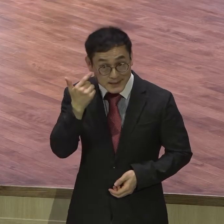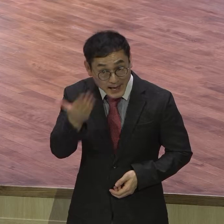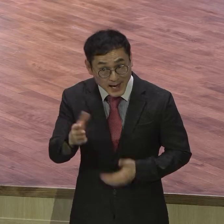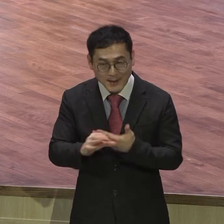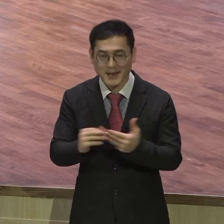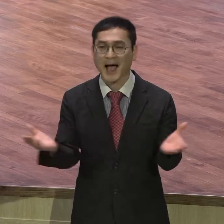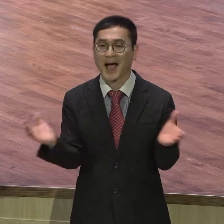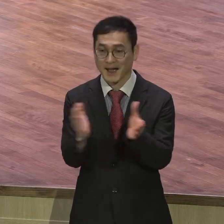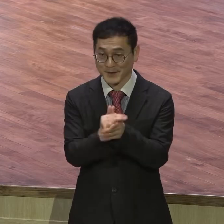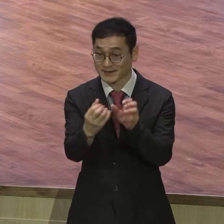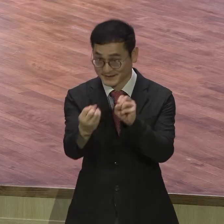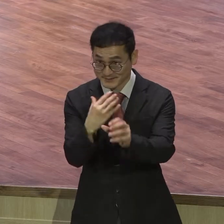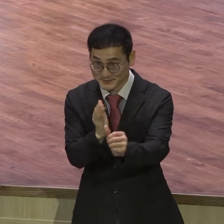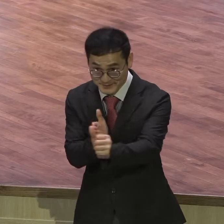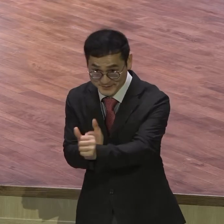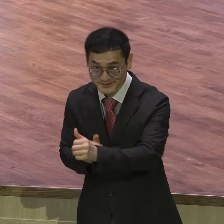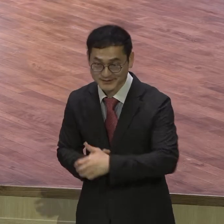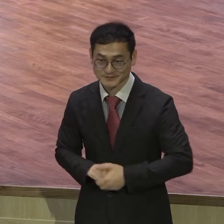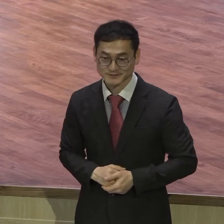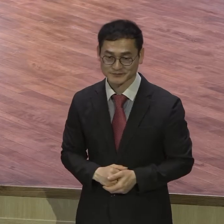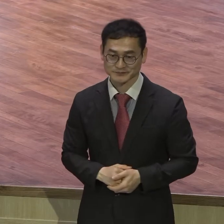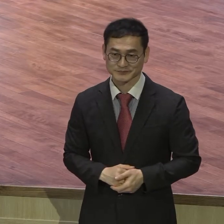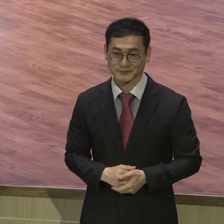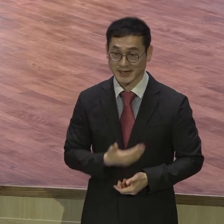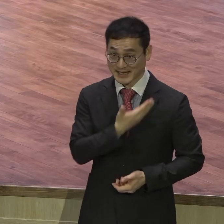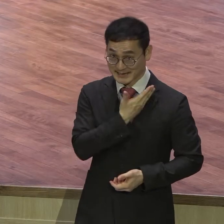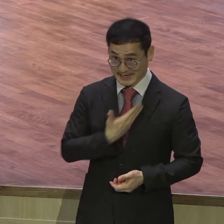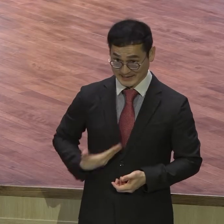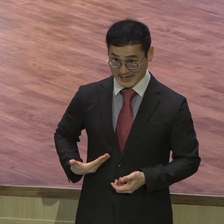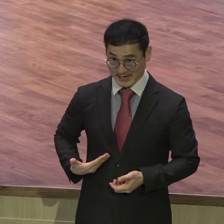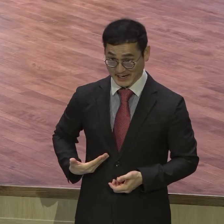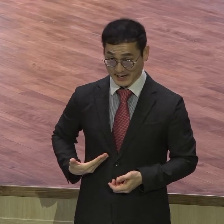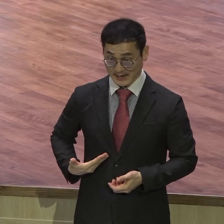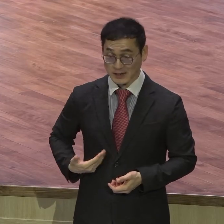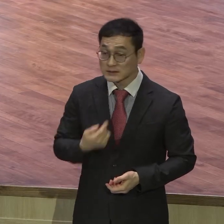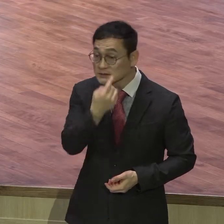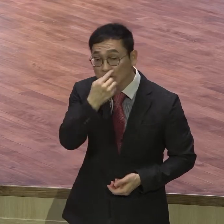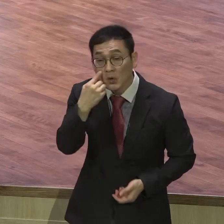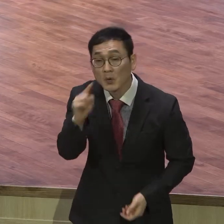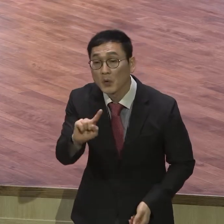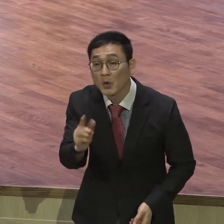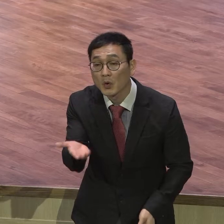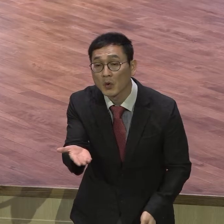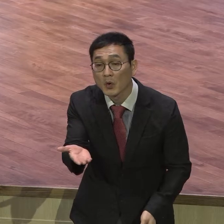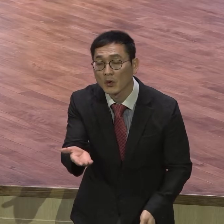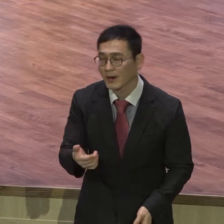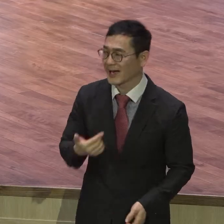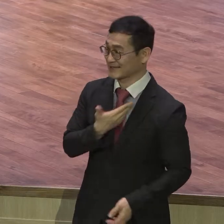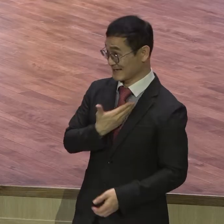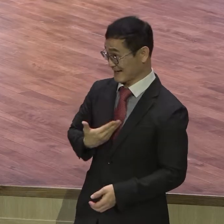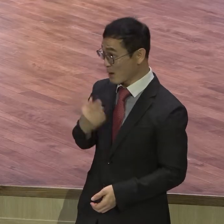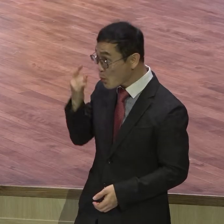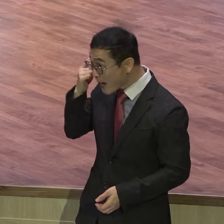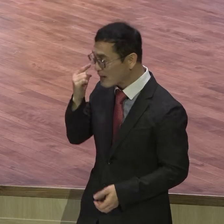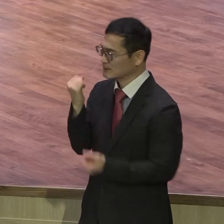제자입니다 제자이면 제자의 정글보이세요 쫙 그리스도 설명해야 돼요 아멘